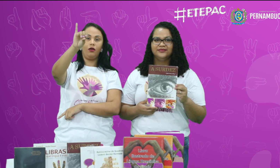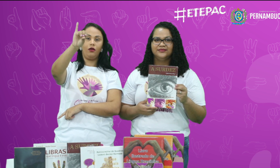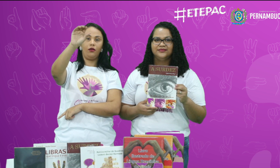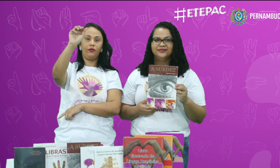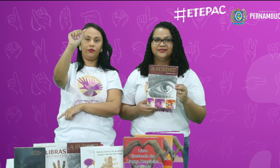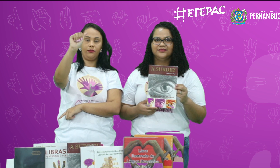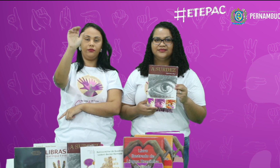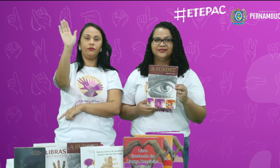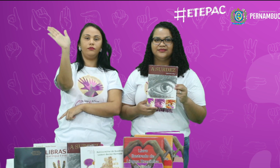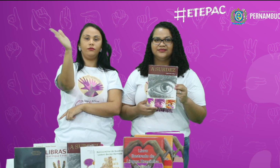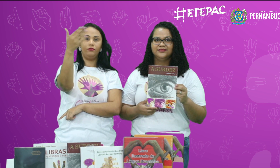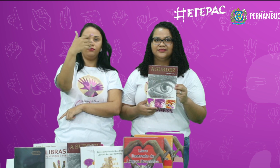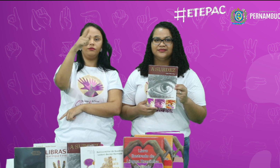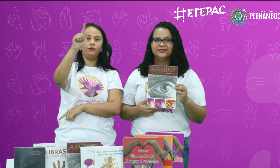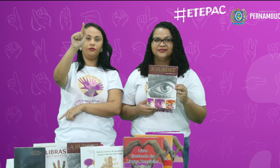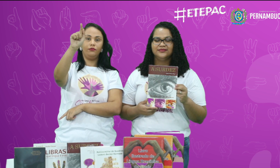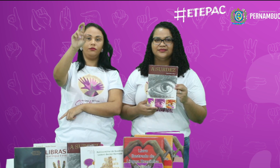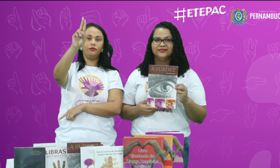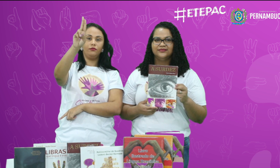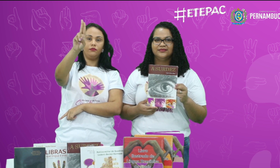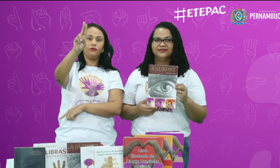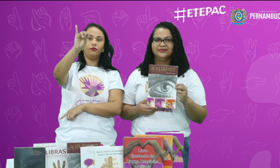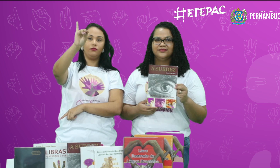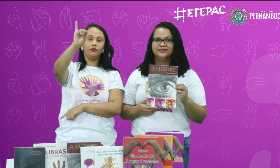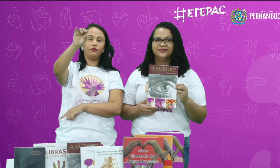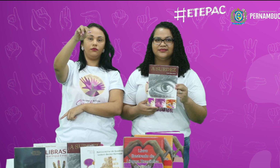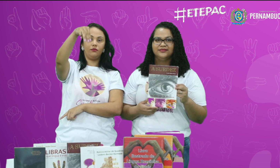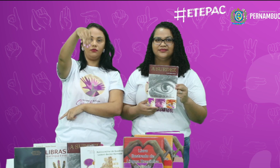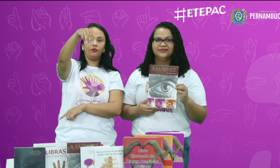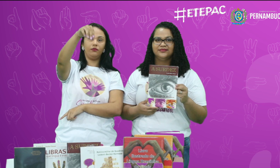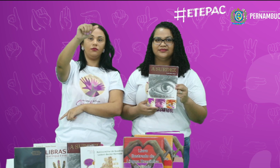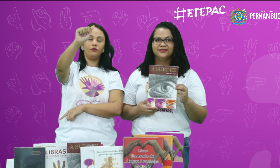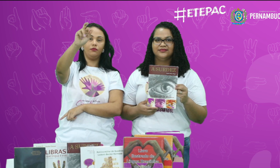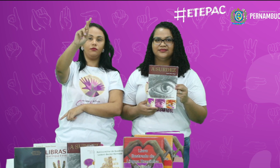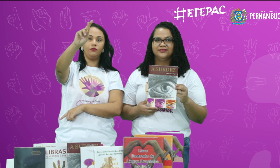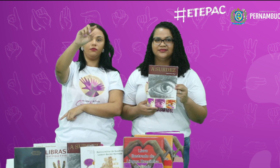Cláudia. Cláudia Guimarães.